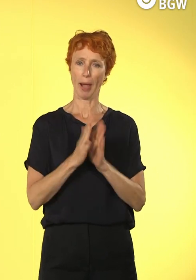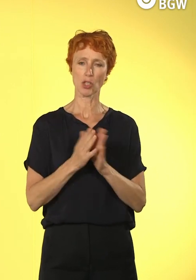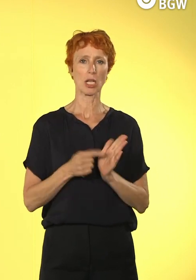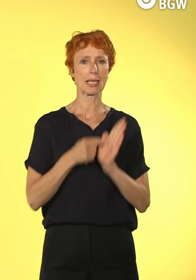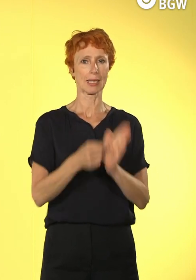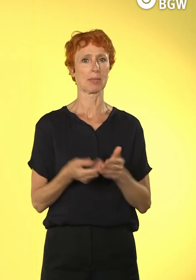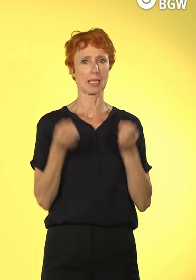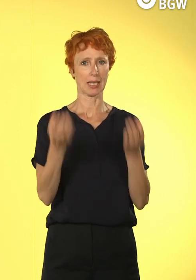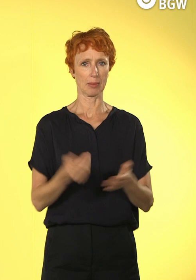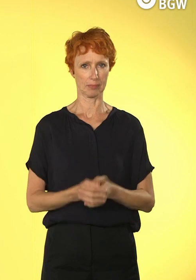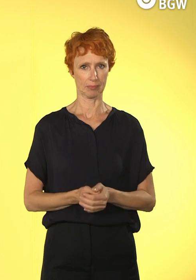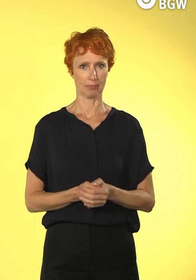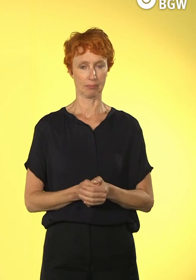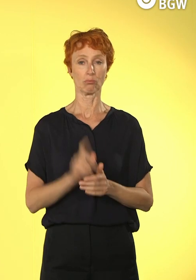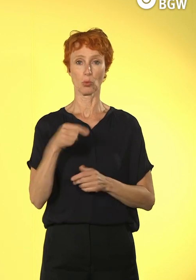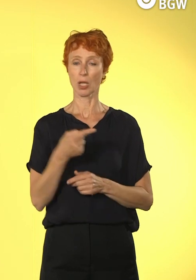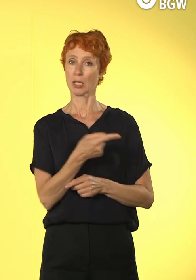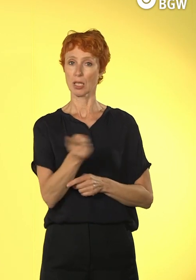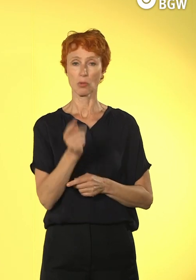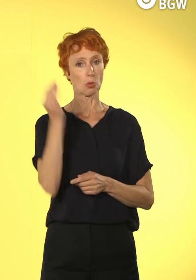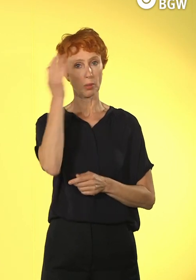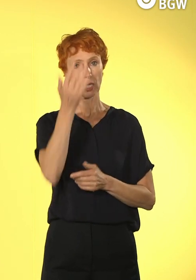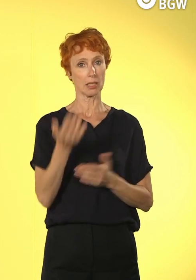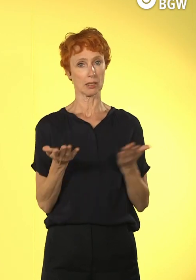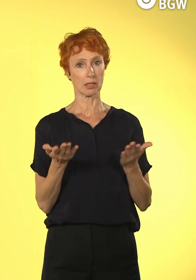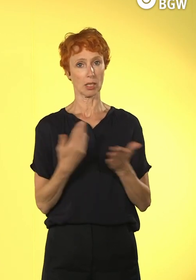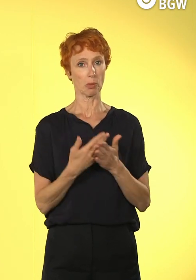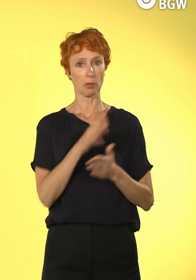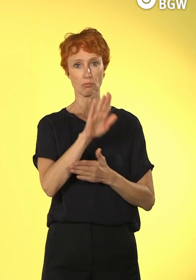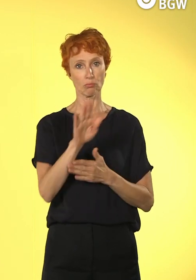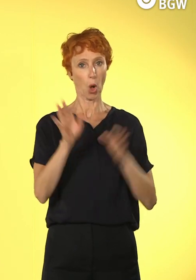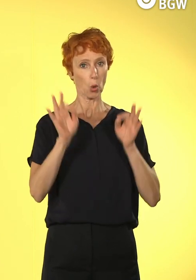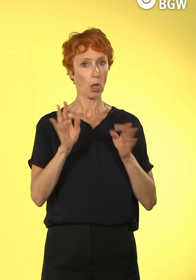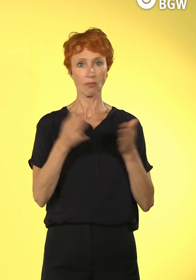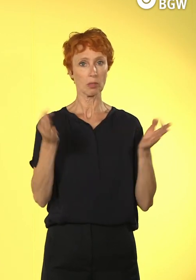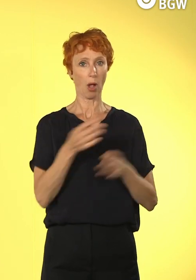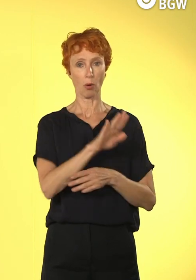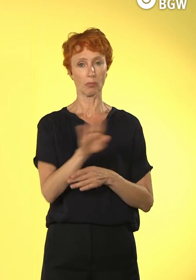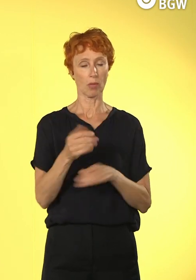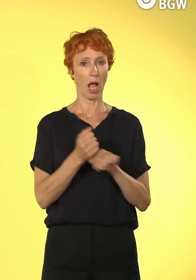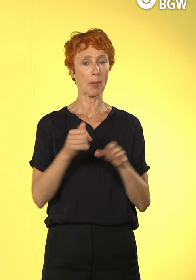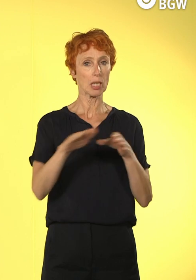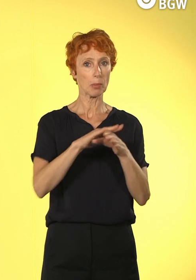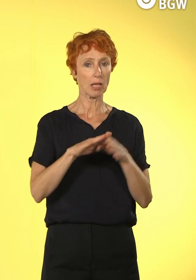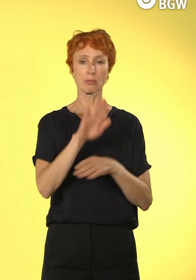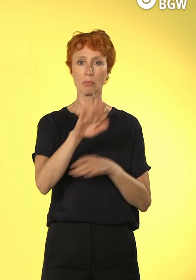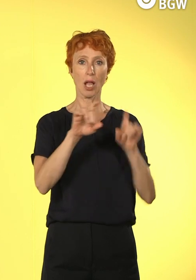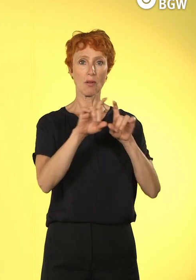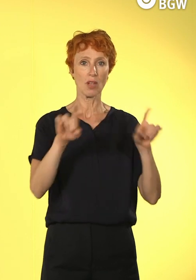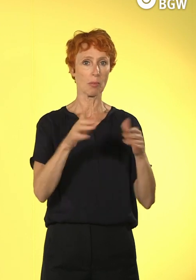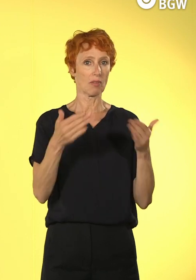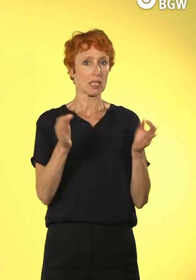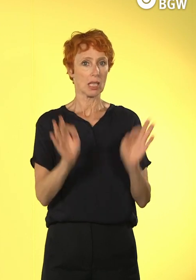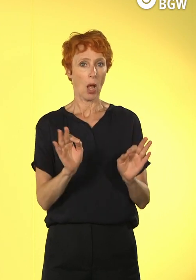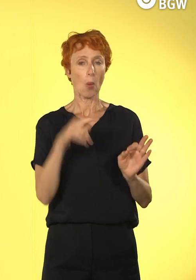sich Gedanken zu machen, welches bei Ihnen konkret an Ihrem Arbeitsplatz, in Ihrer Organisation der